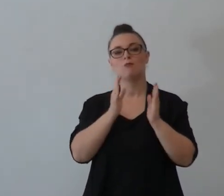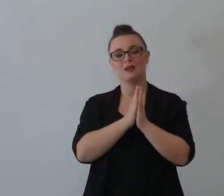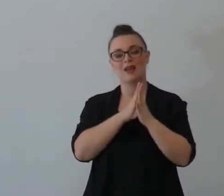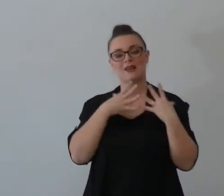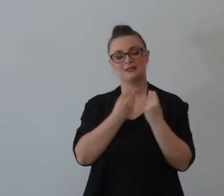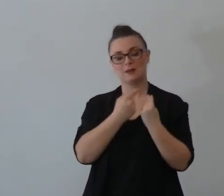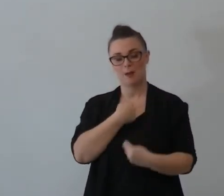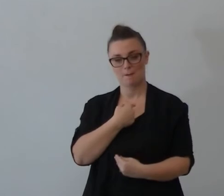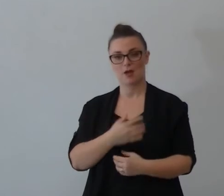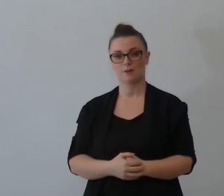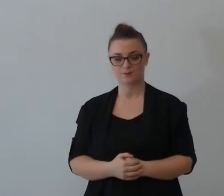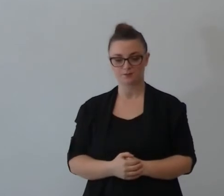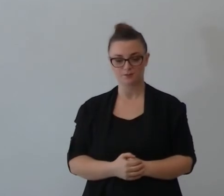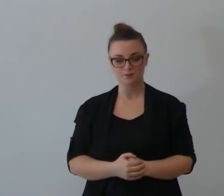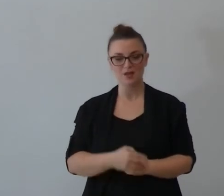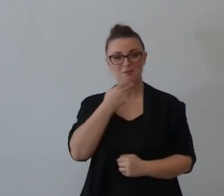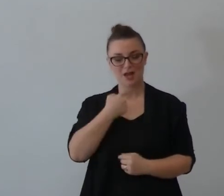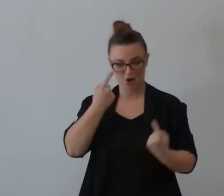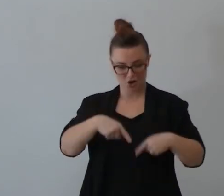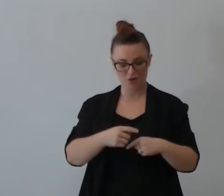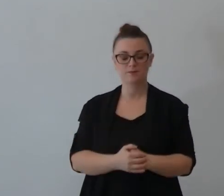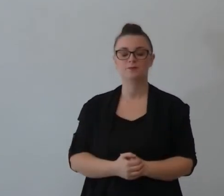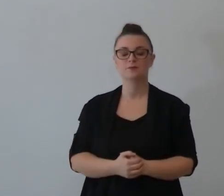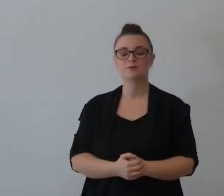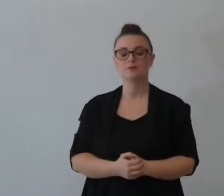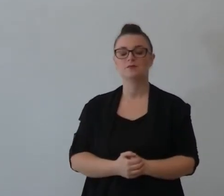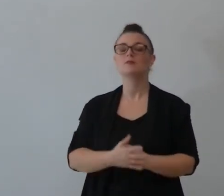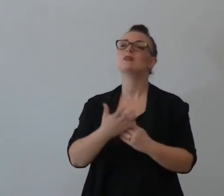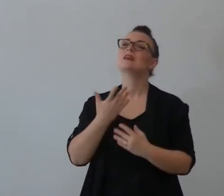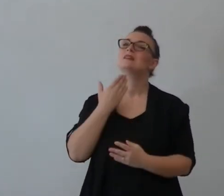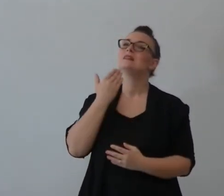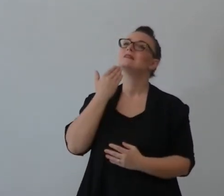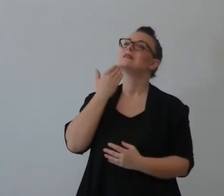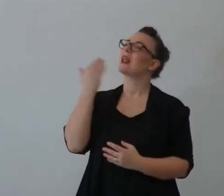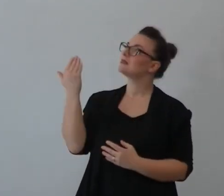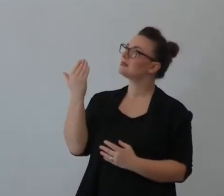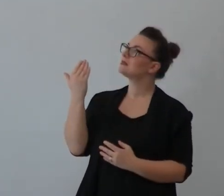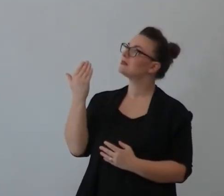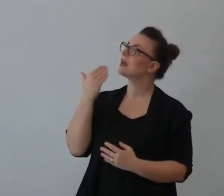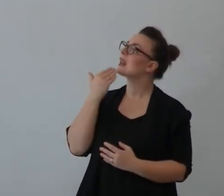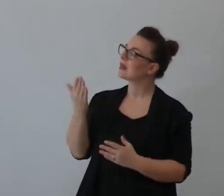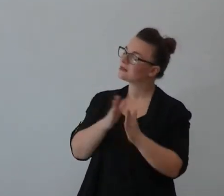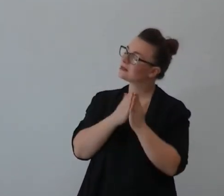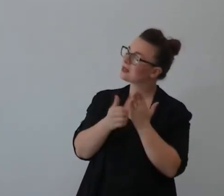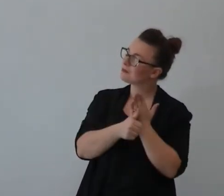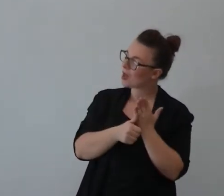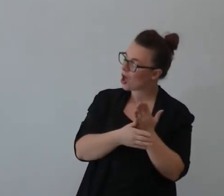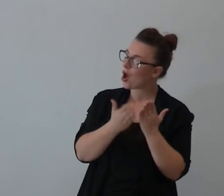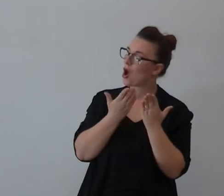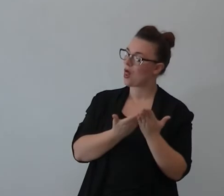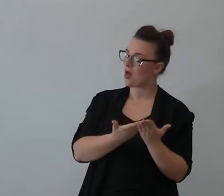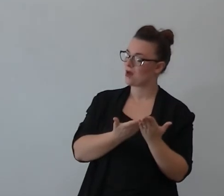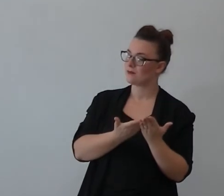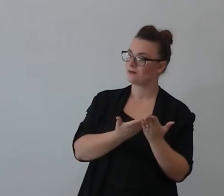signore io ti ringrazio ti ringrazio della tua parola e ti prometto che